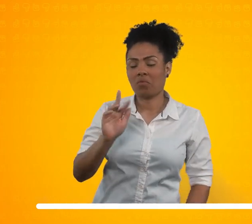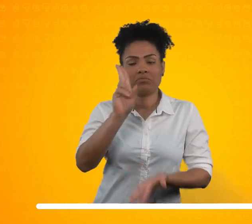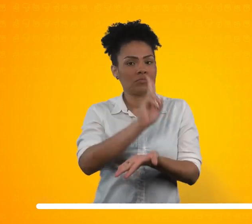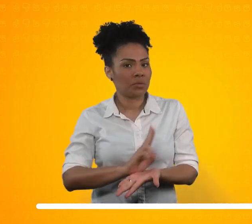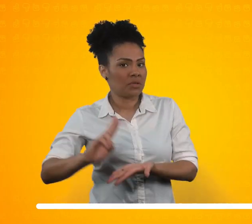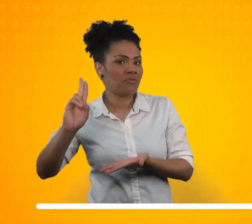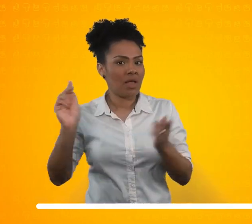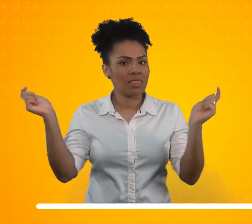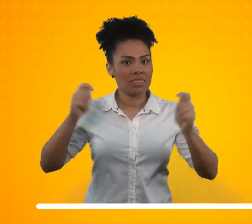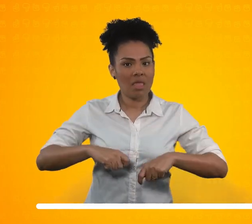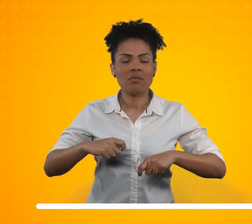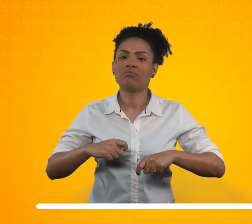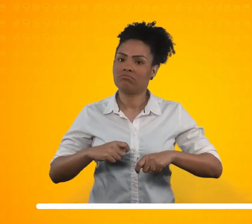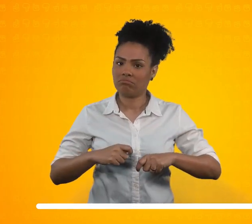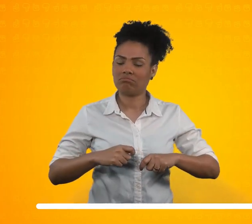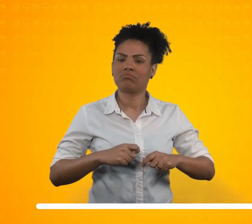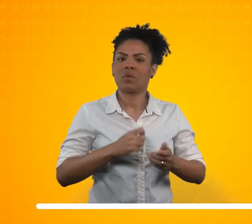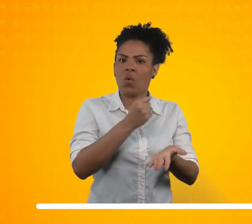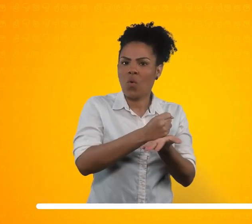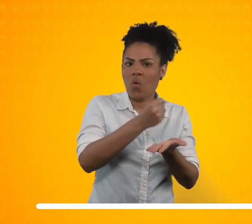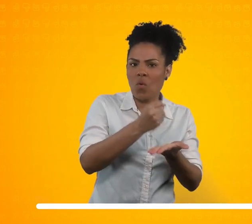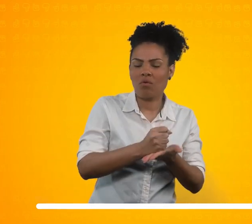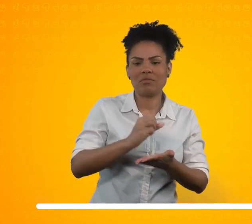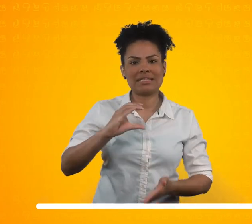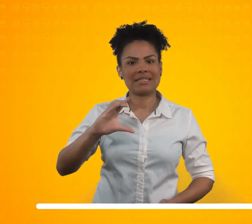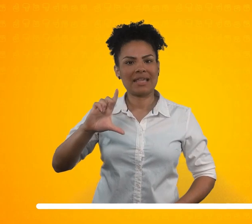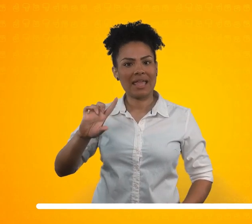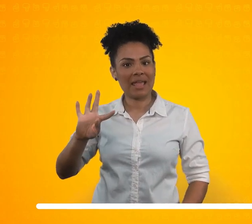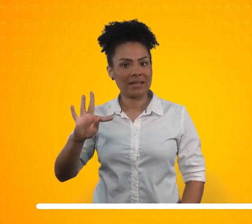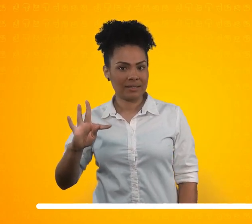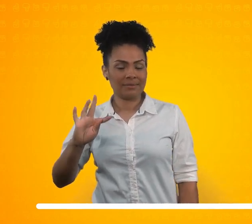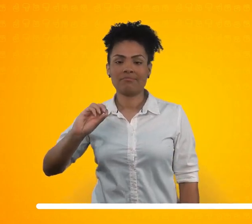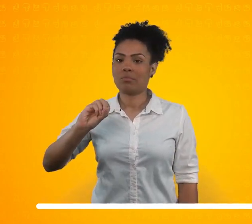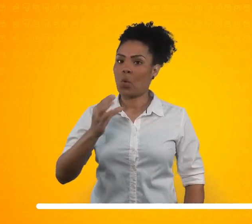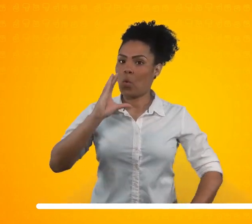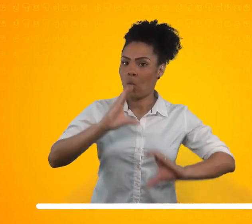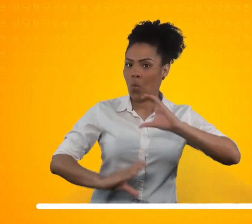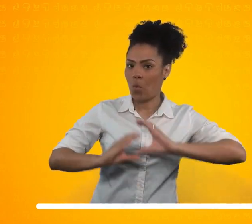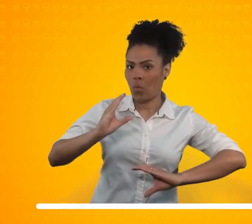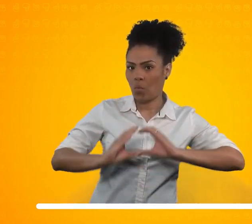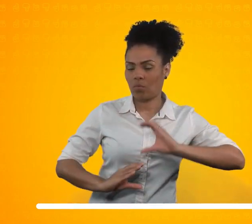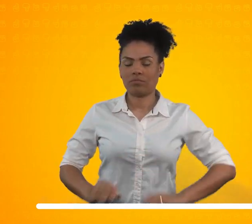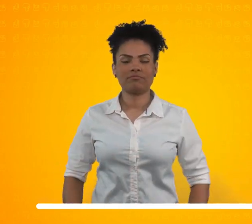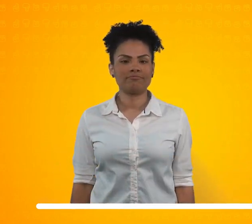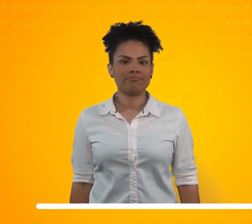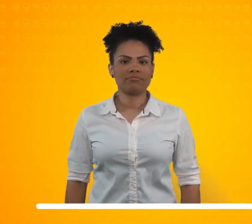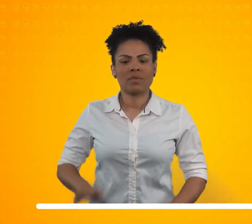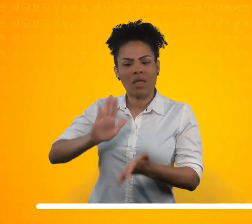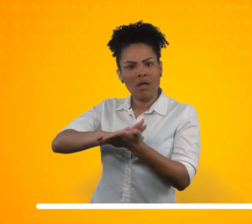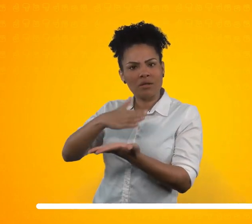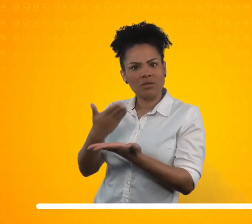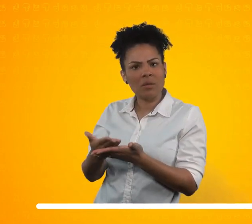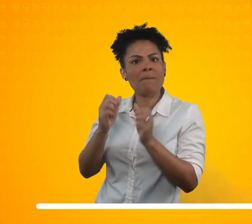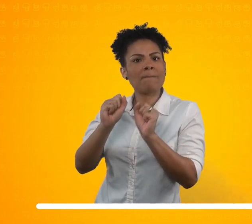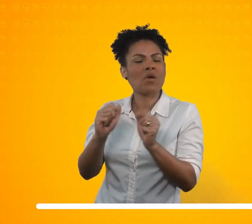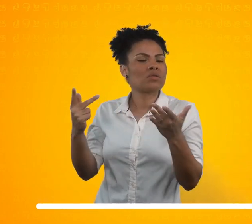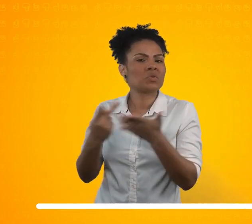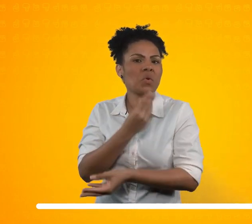CLT ou concurso. A interpretação pode ocorrer nas aulas ao vivo, presenciais ou